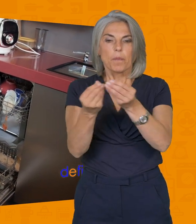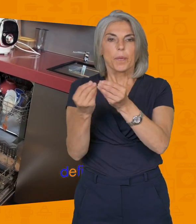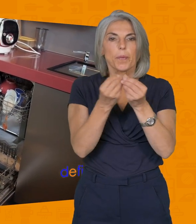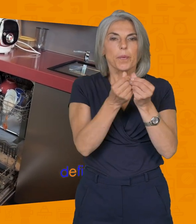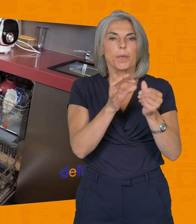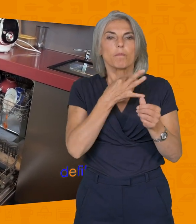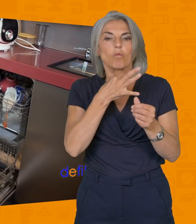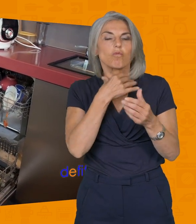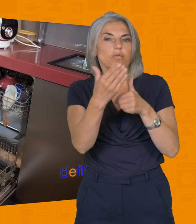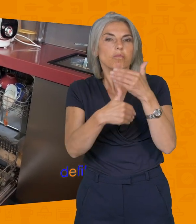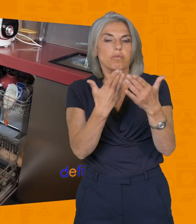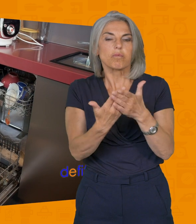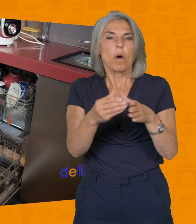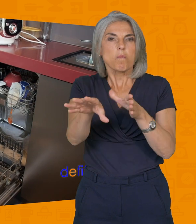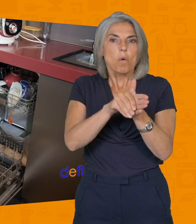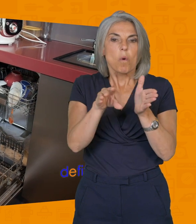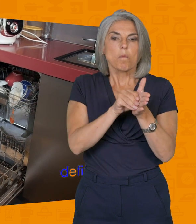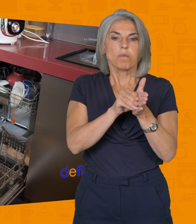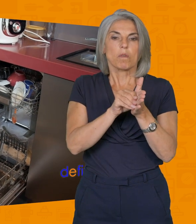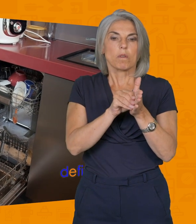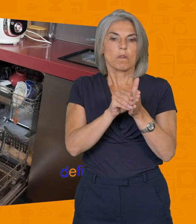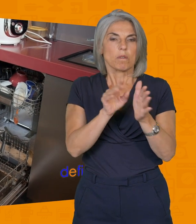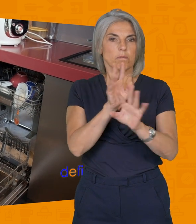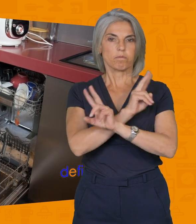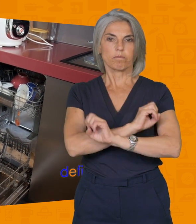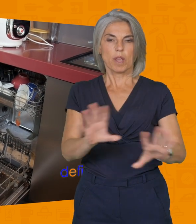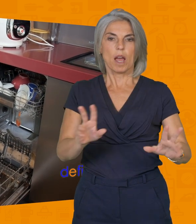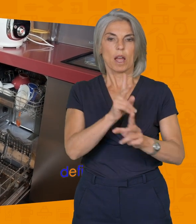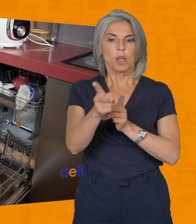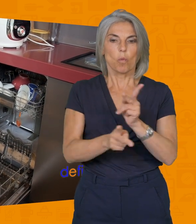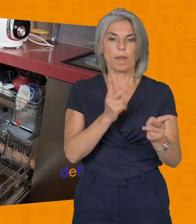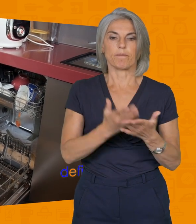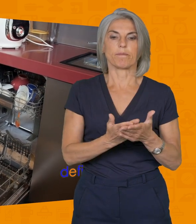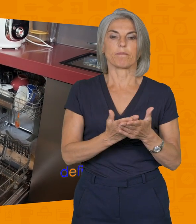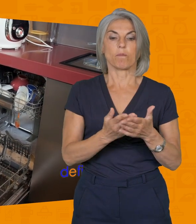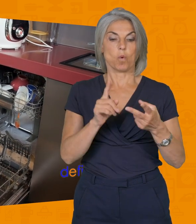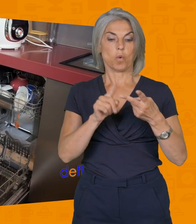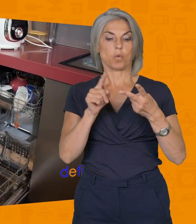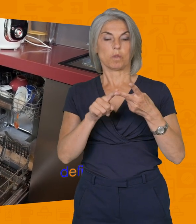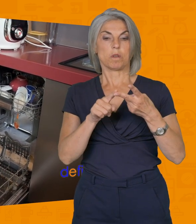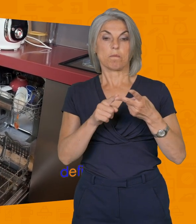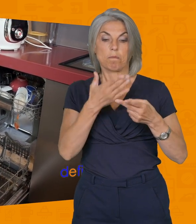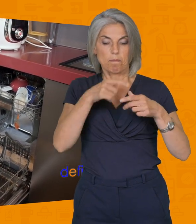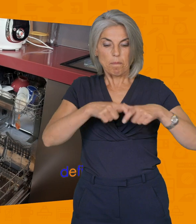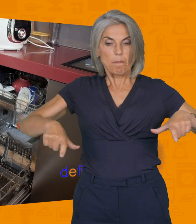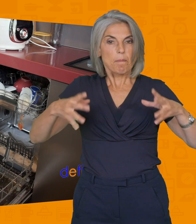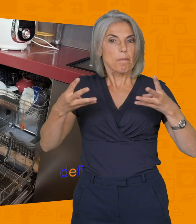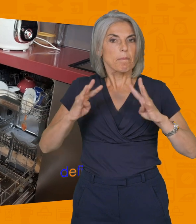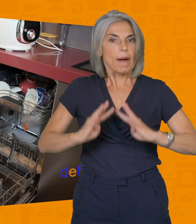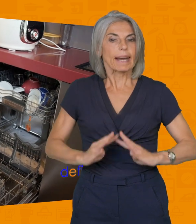petits bouchons éventuels après la pompe. Il va en fait vraiment tout nettoyer. Vous avez également, pour ceux qui n'ont pas de panier, ce petit produit ici qui est un